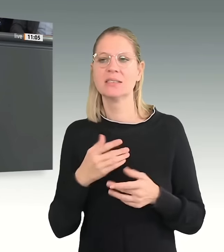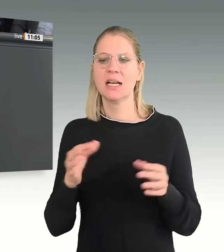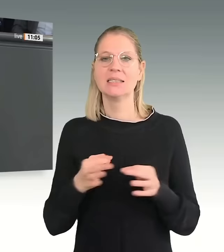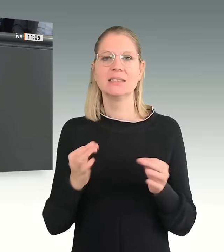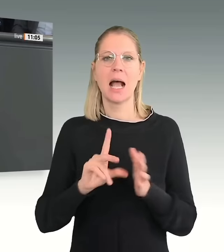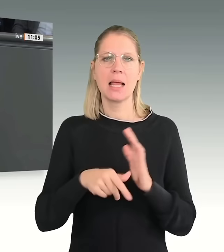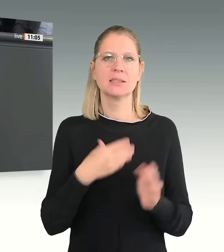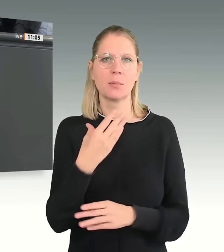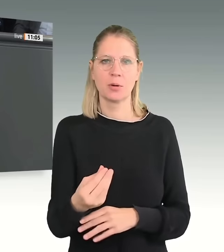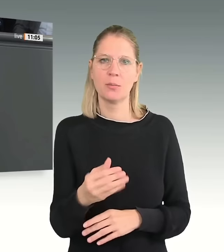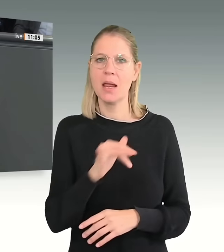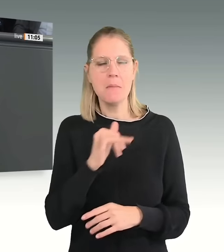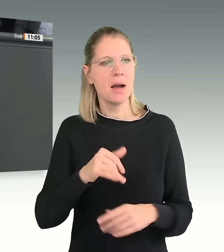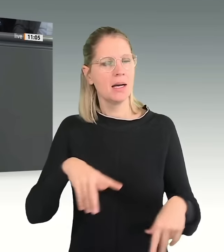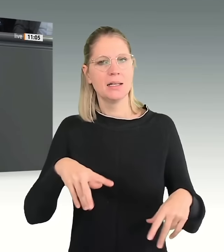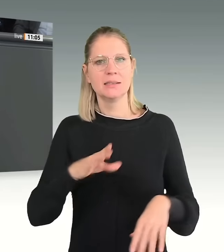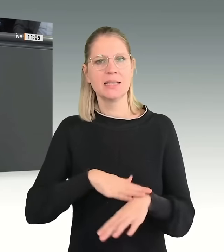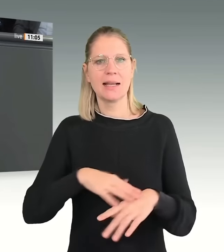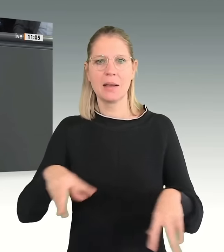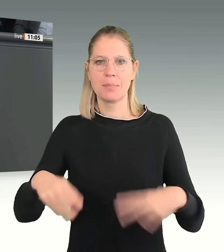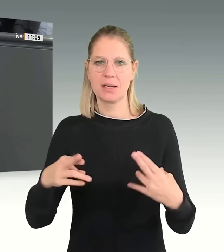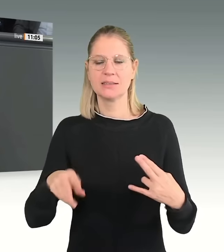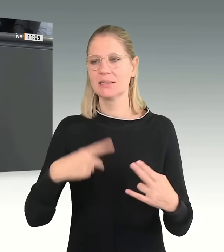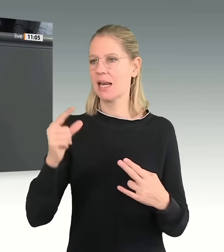begrenzt. Dann geht es ab nach Hause oder nach Deutschland.